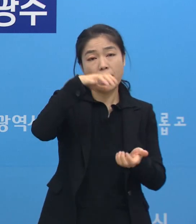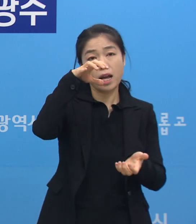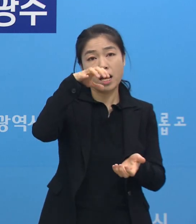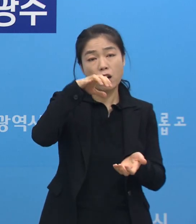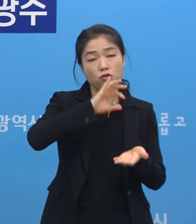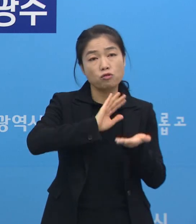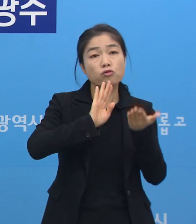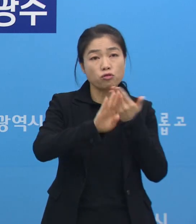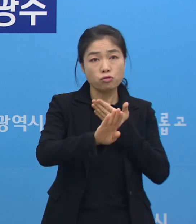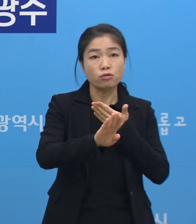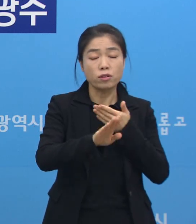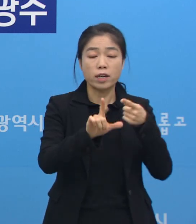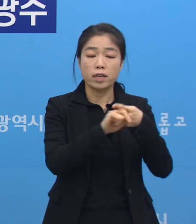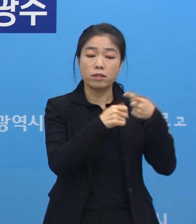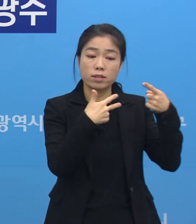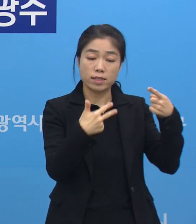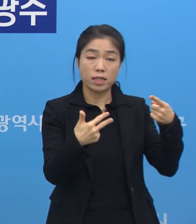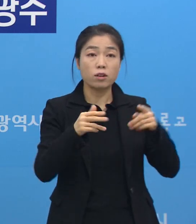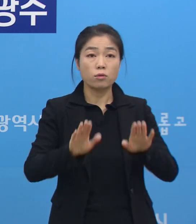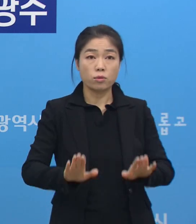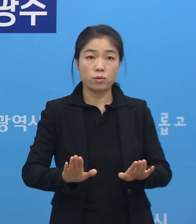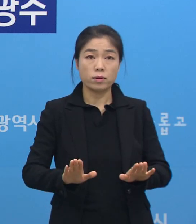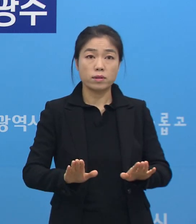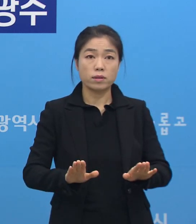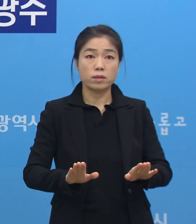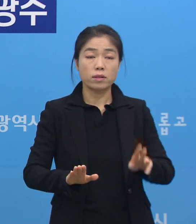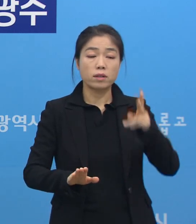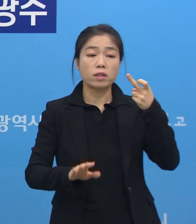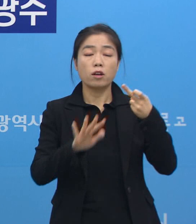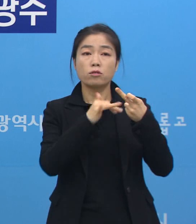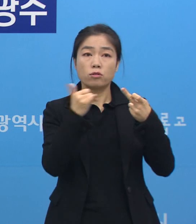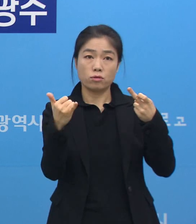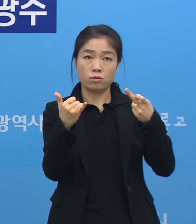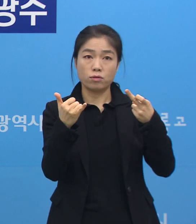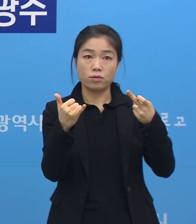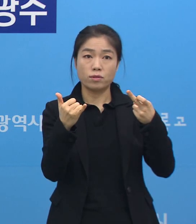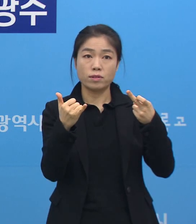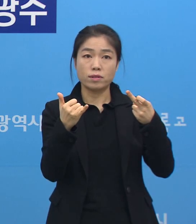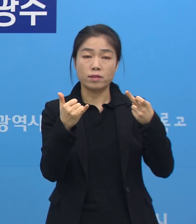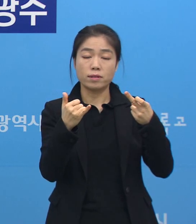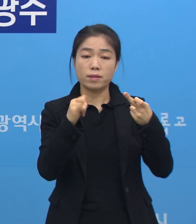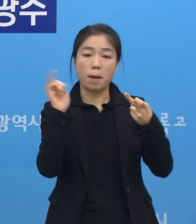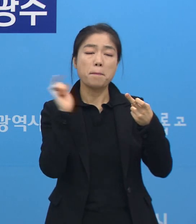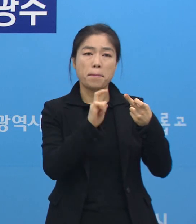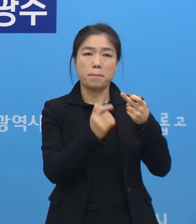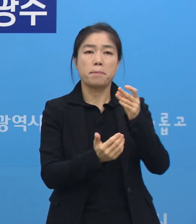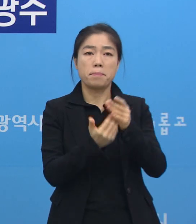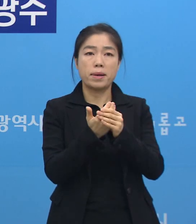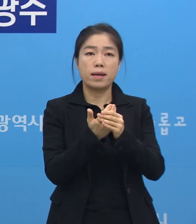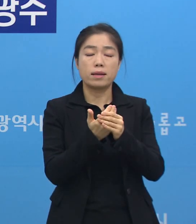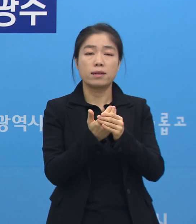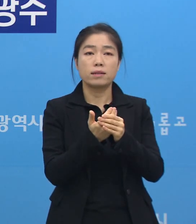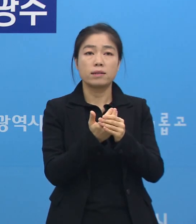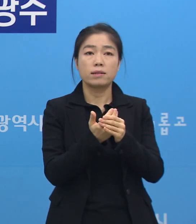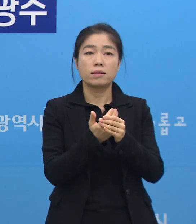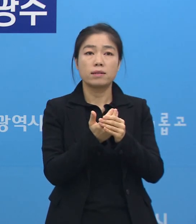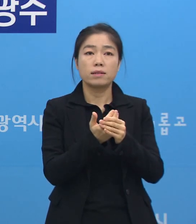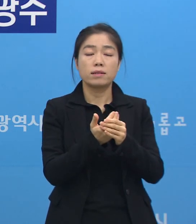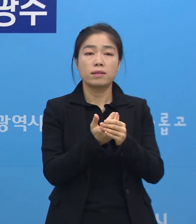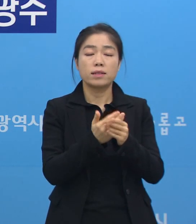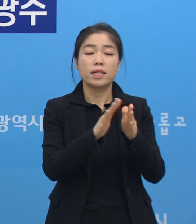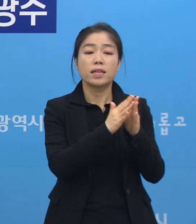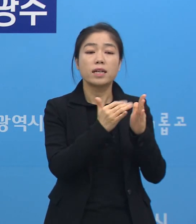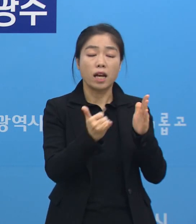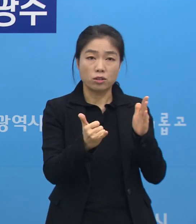이후에 1월 7일에 오늘 12명이 발생을 했는데요. 지금